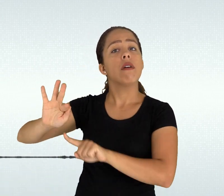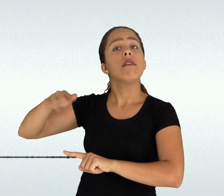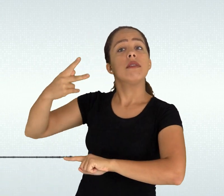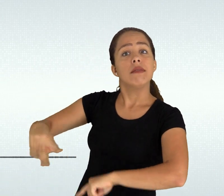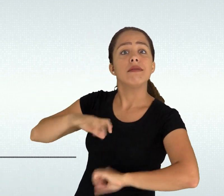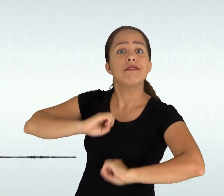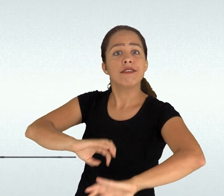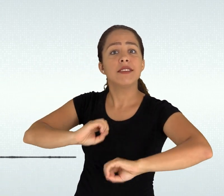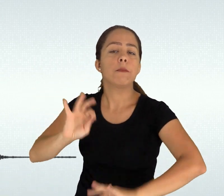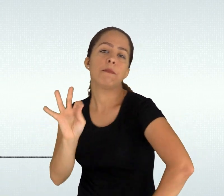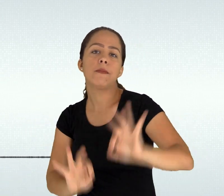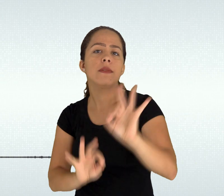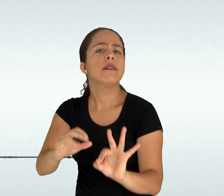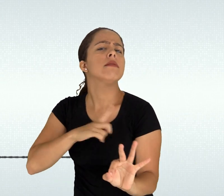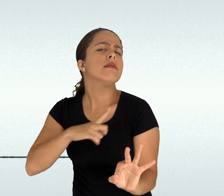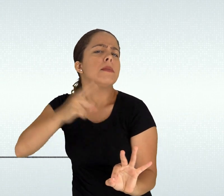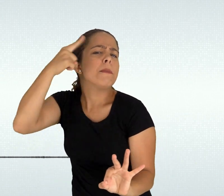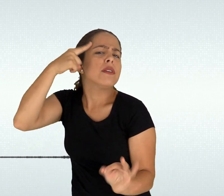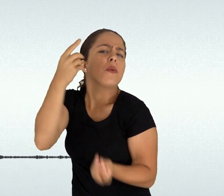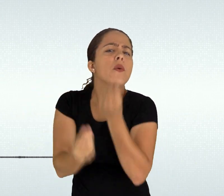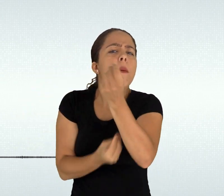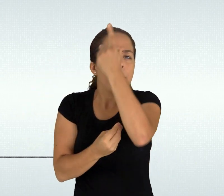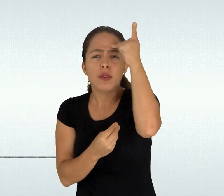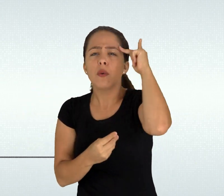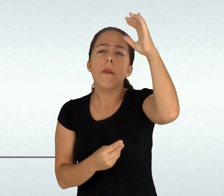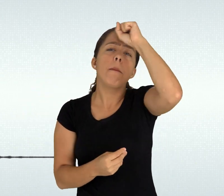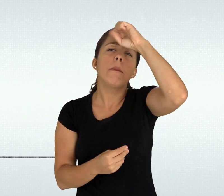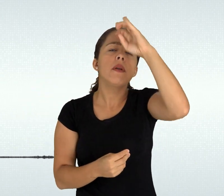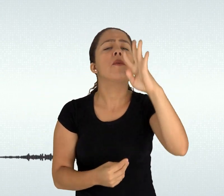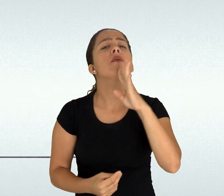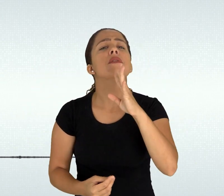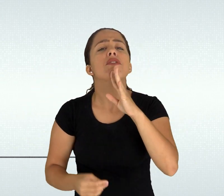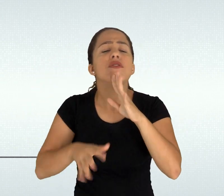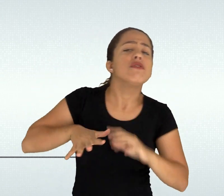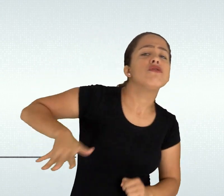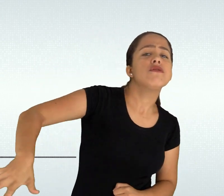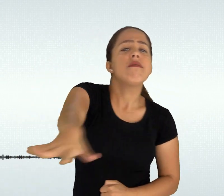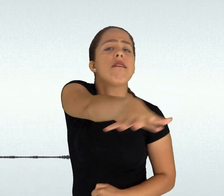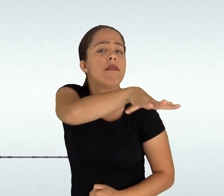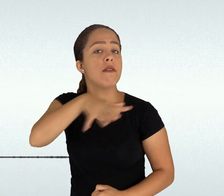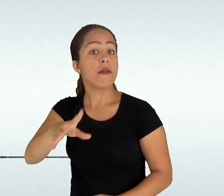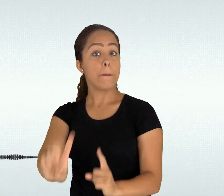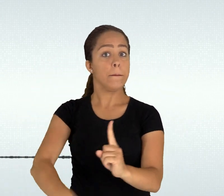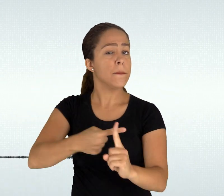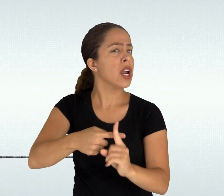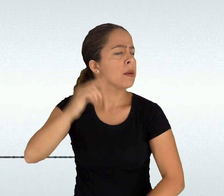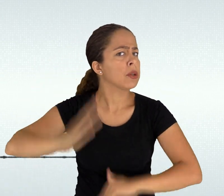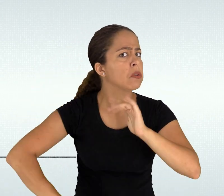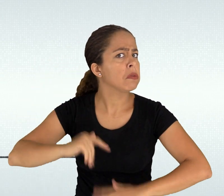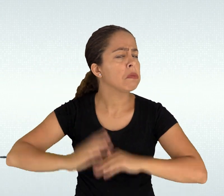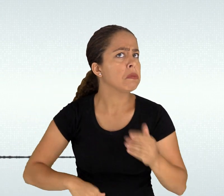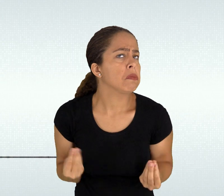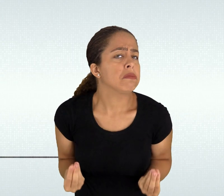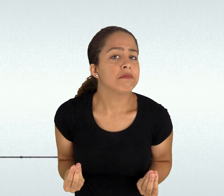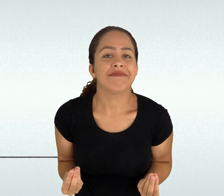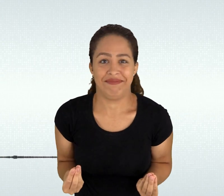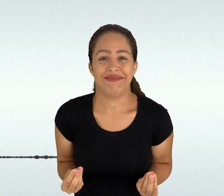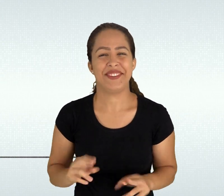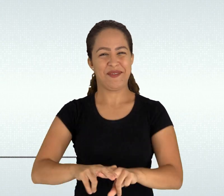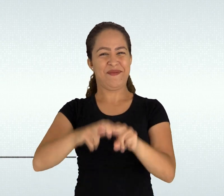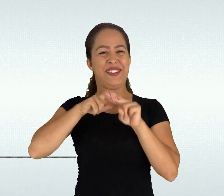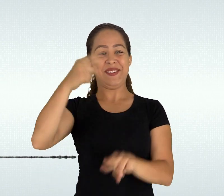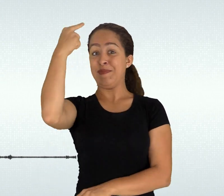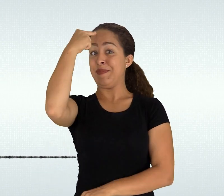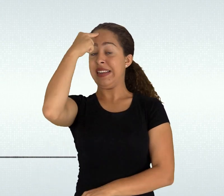sua organização a integração entre formação geral e profissional frequentemente surgem no âmbito de nossa